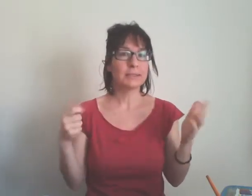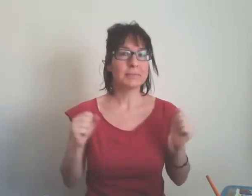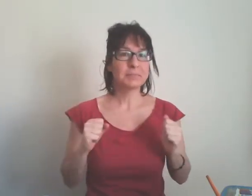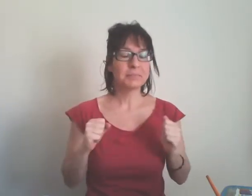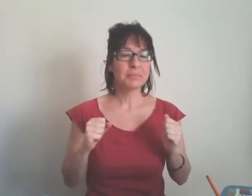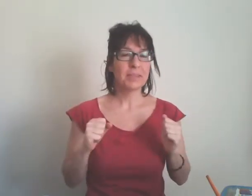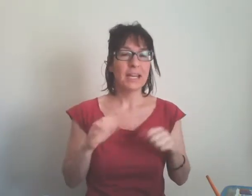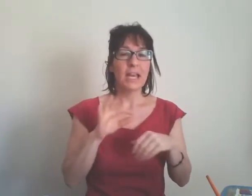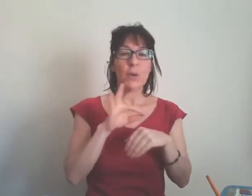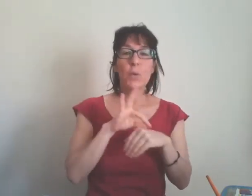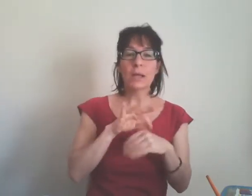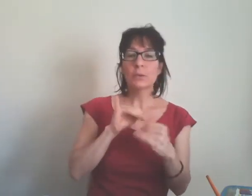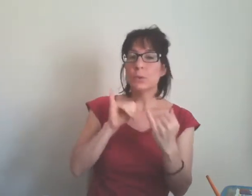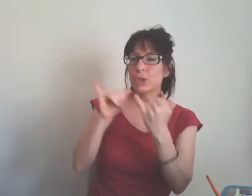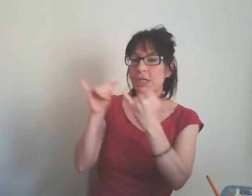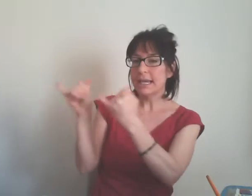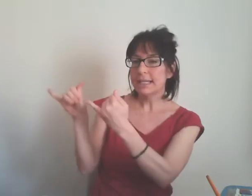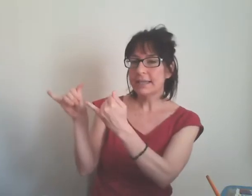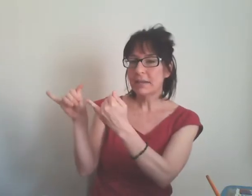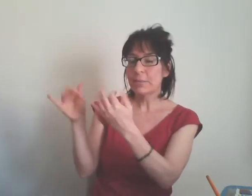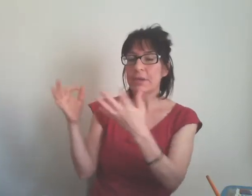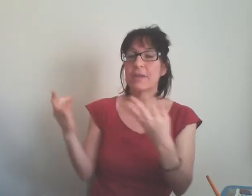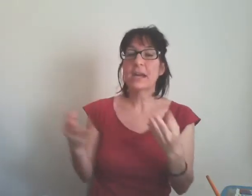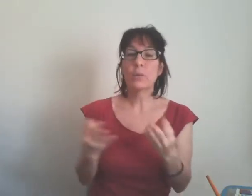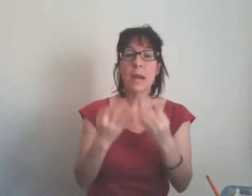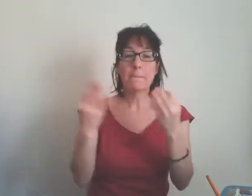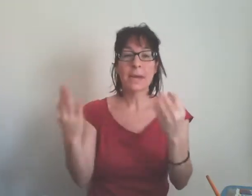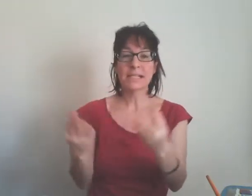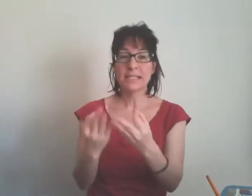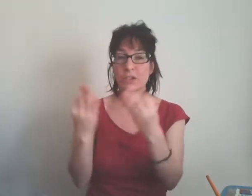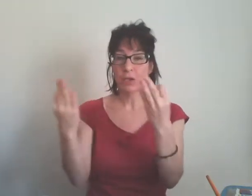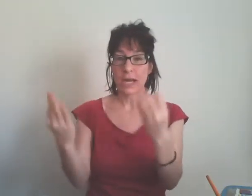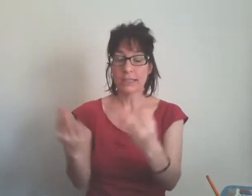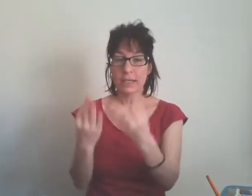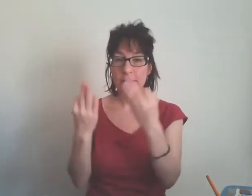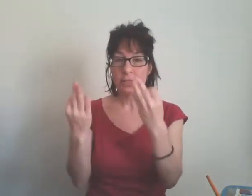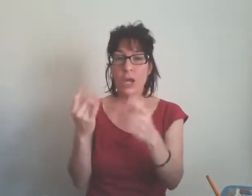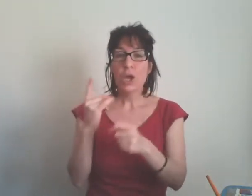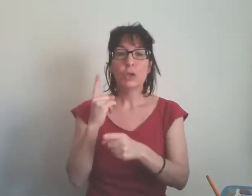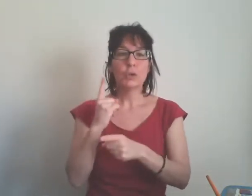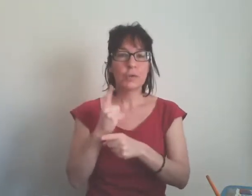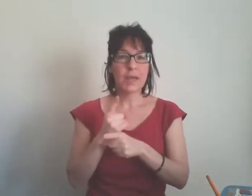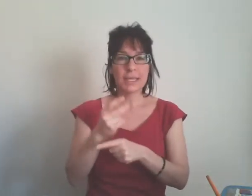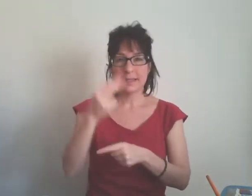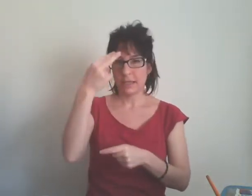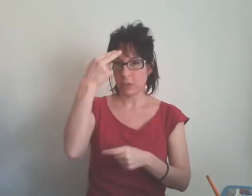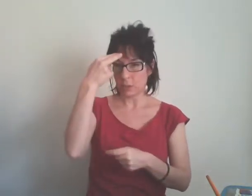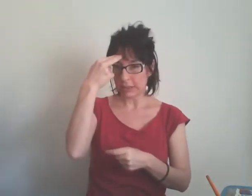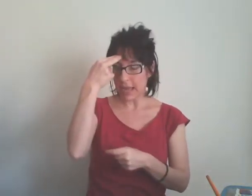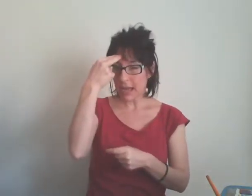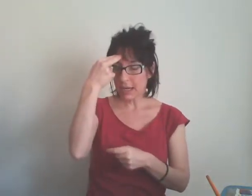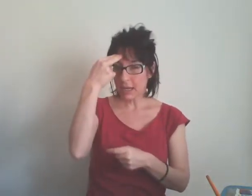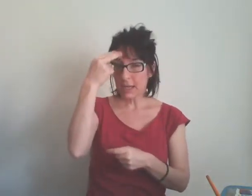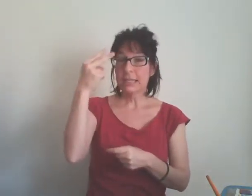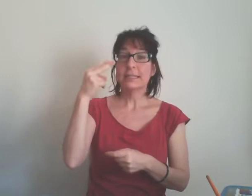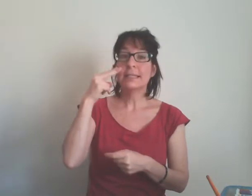quando uscirete per fare una passeggiata dovete ricordare di